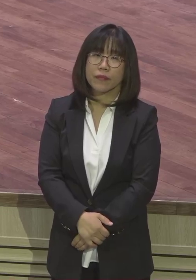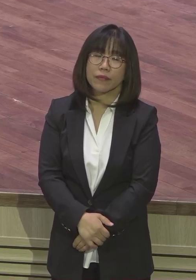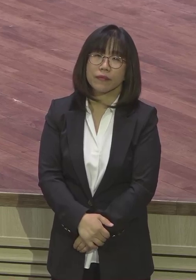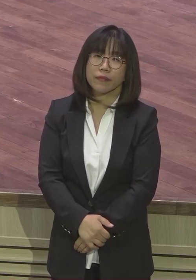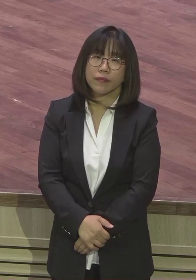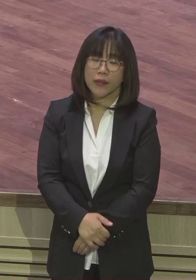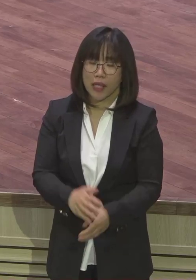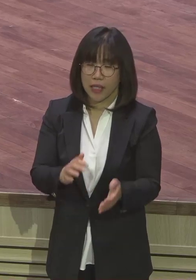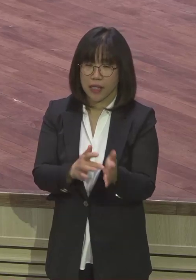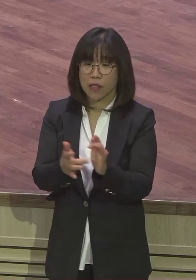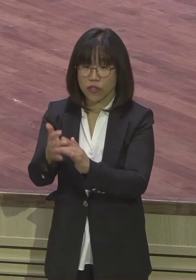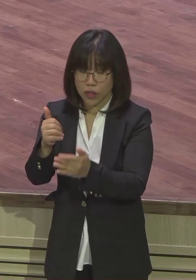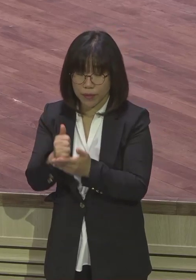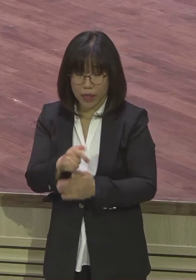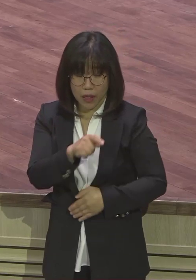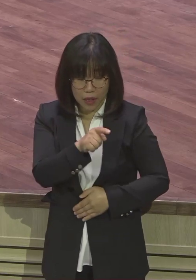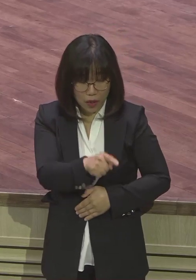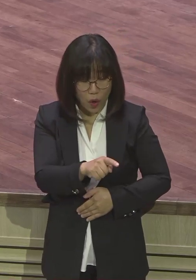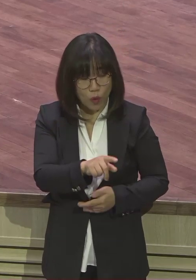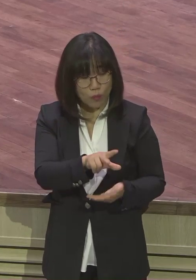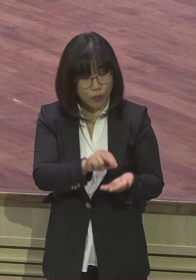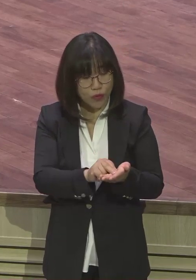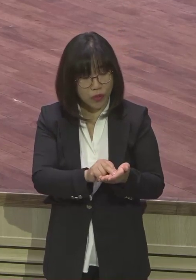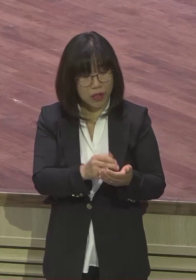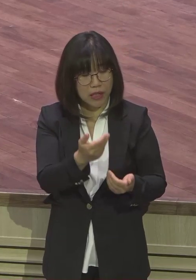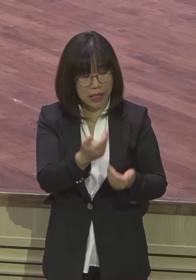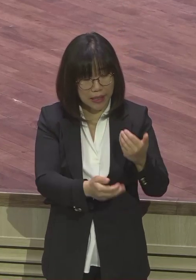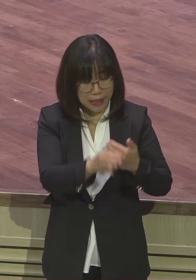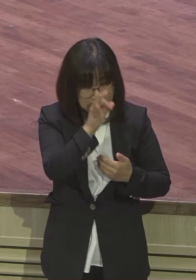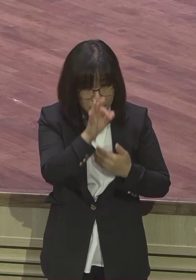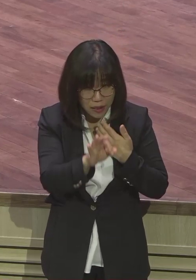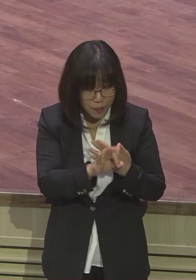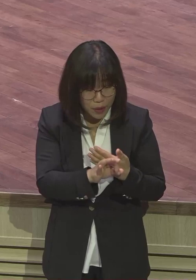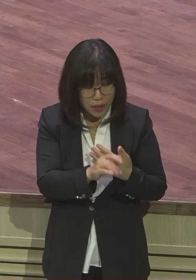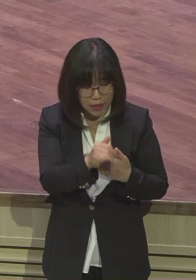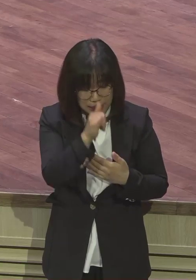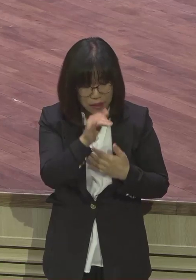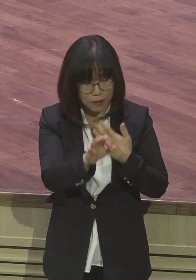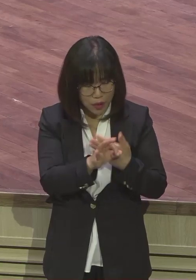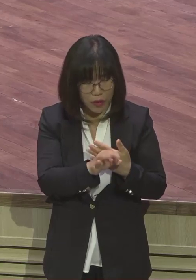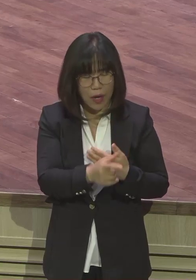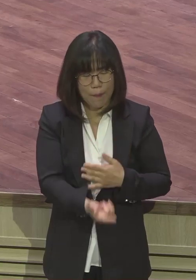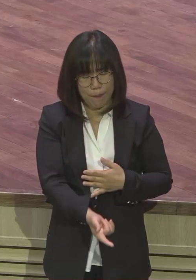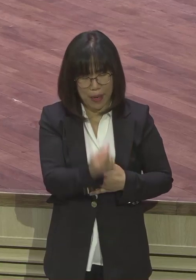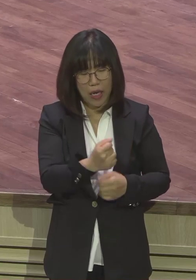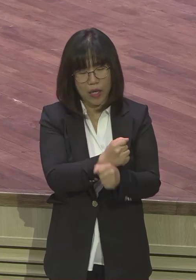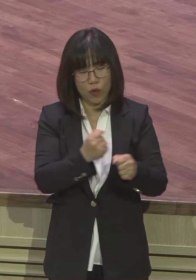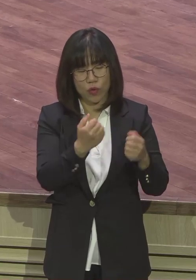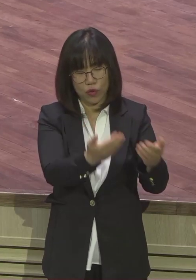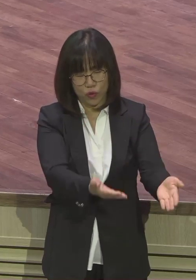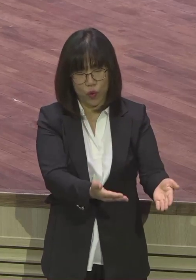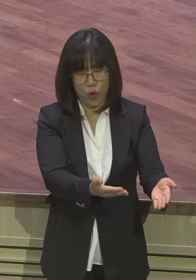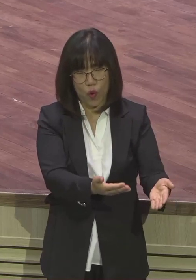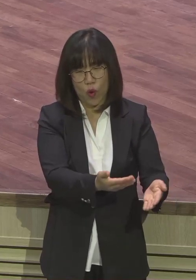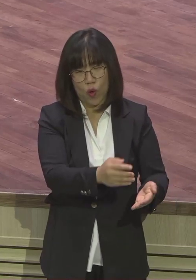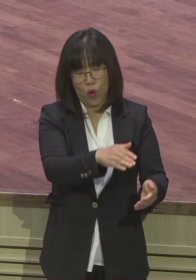걸린 거 있거든. 화해하고 와서 드리라. 내가 못 받는다. 예수께서 화목 제물이